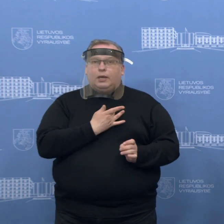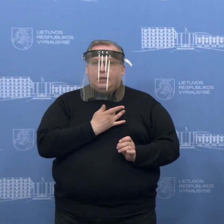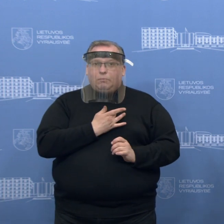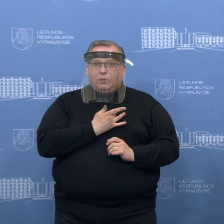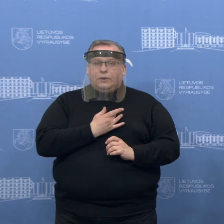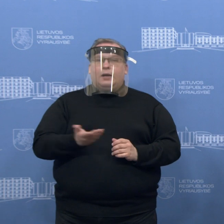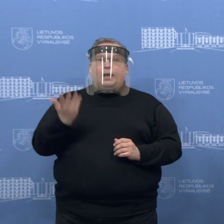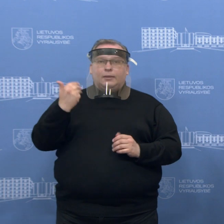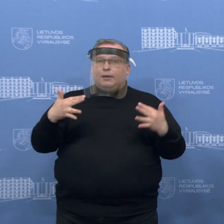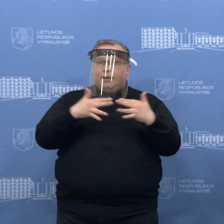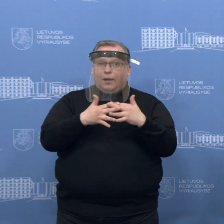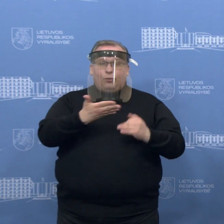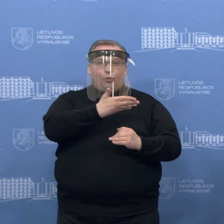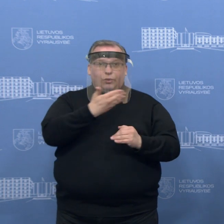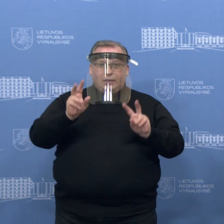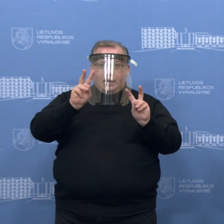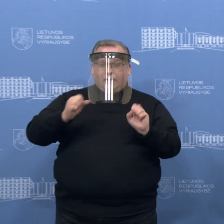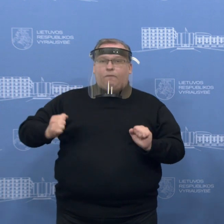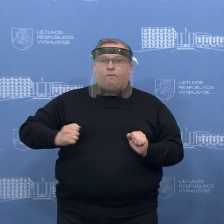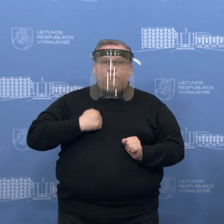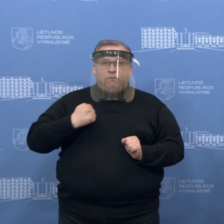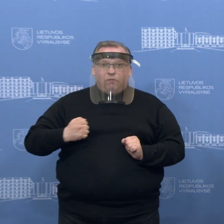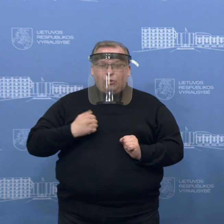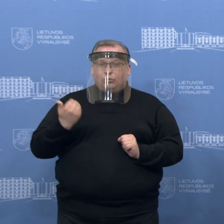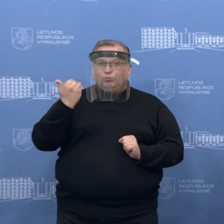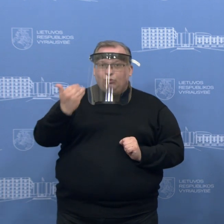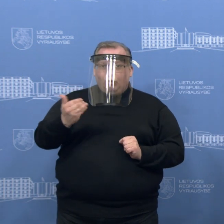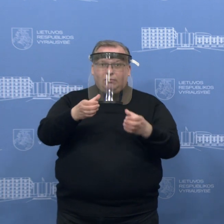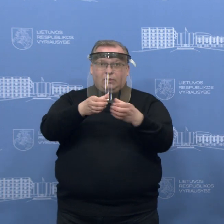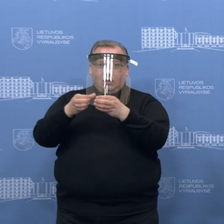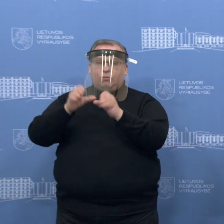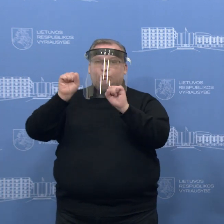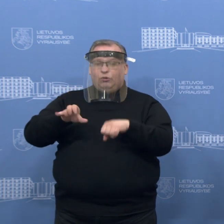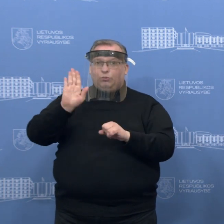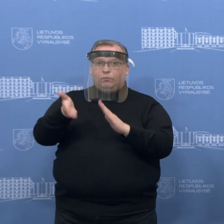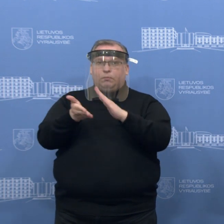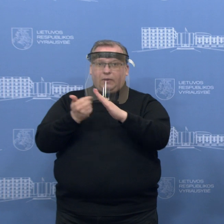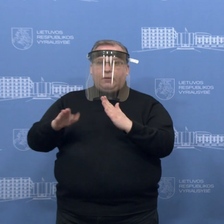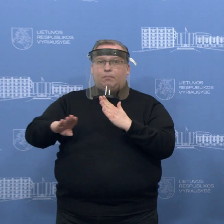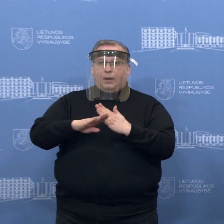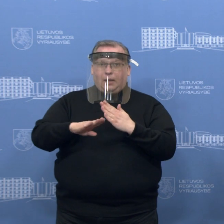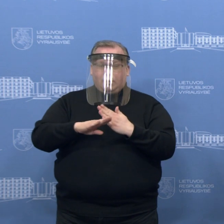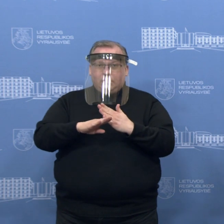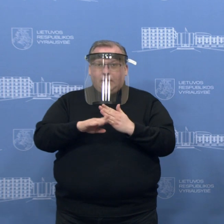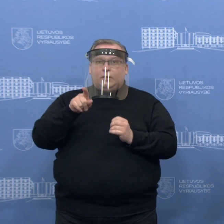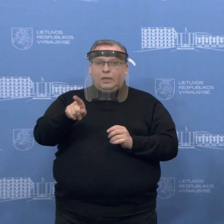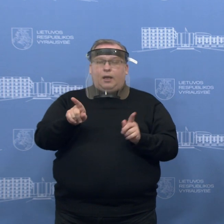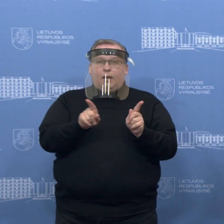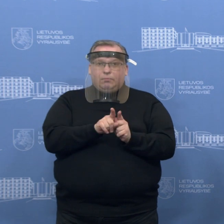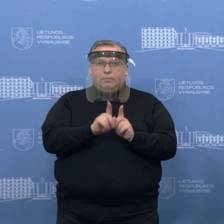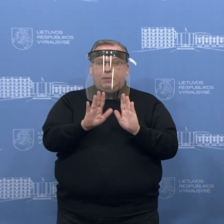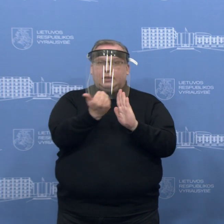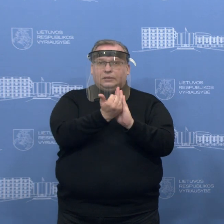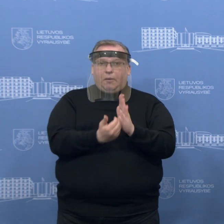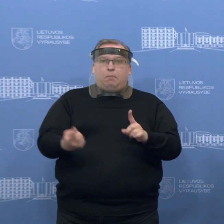taikos metu kariškiai, kariniai daliniai gali būti pasitelkti. Jie, atsitėlėkimi griežtai pagalį